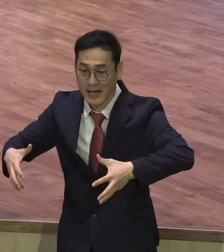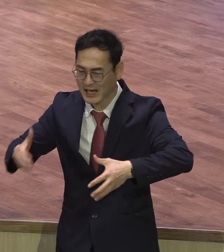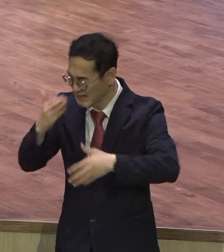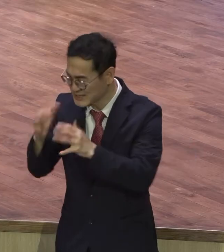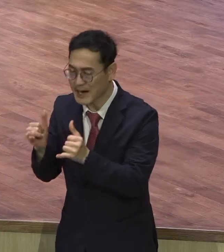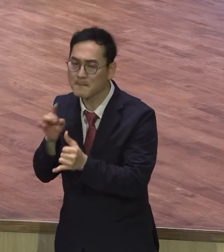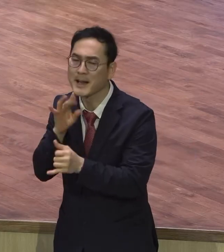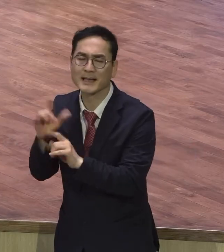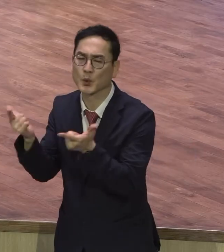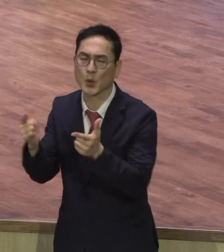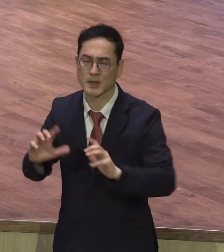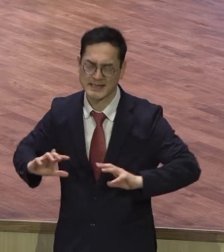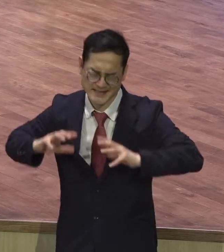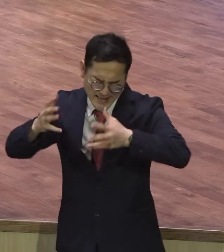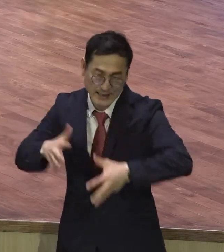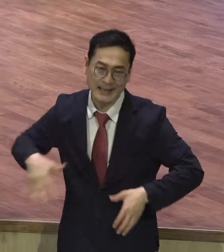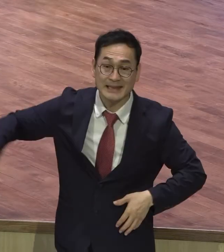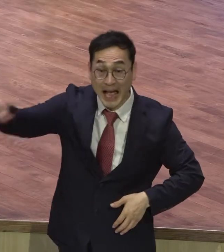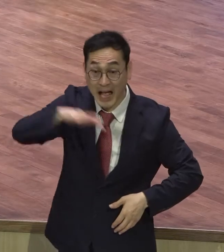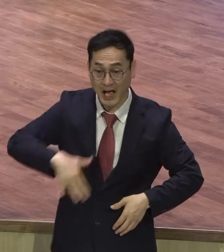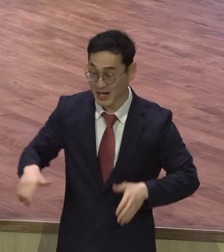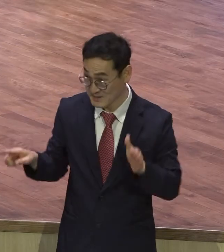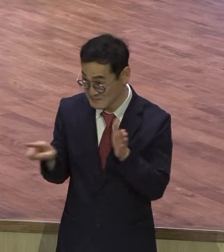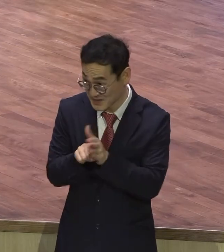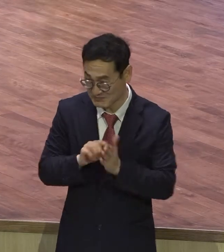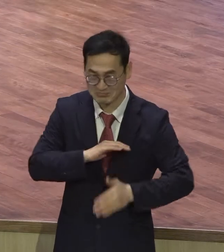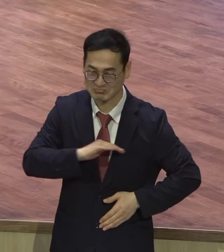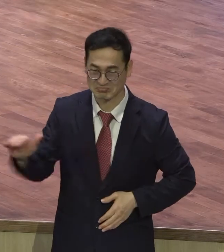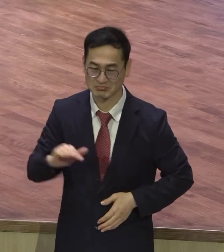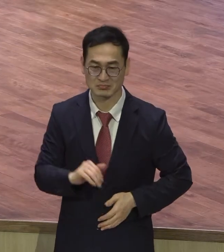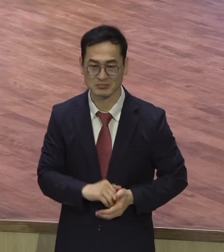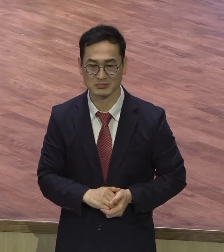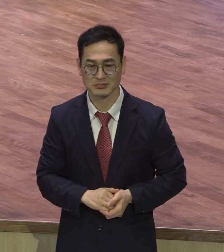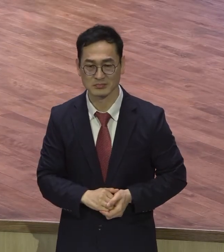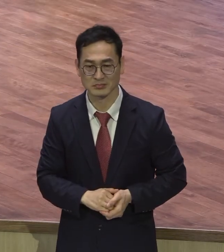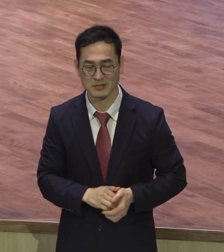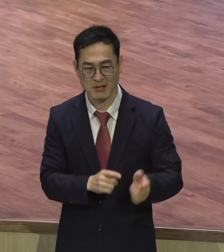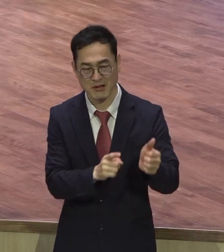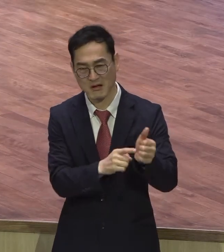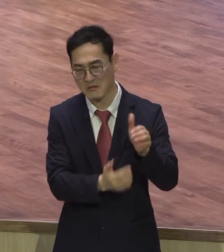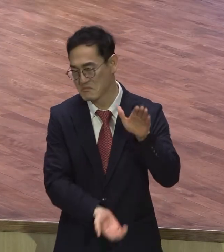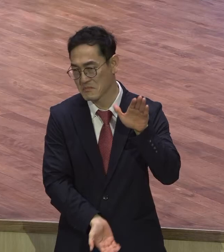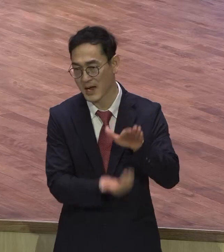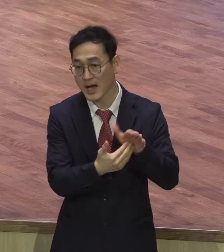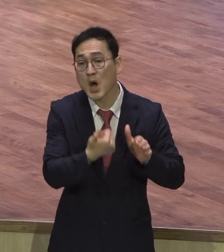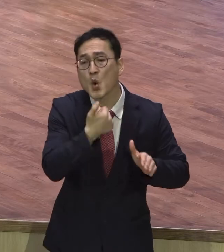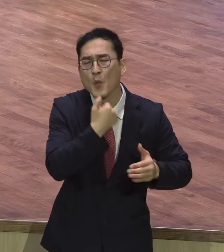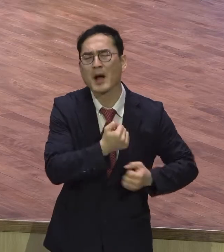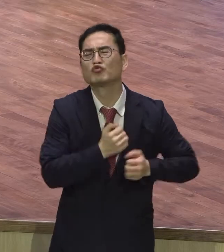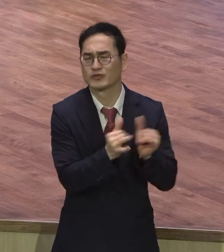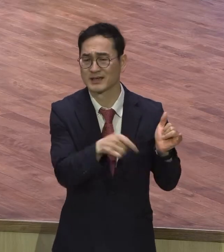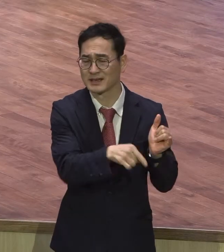이런 믿음 본 적 없다. 이방인이에요. 백부장은. 로마 군인이라고. 이스라엘 사람도 아니에요.